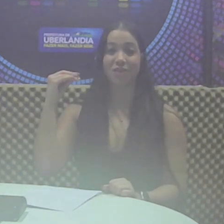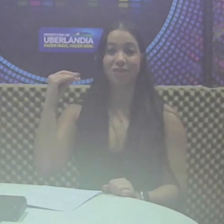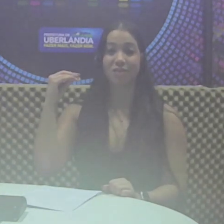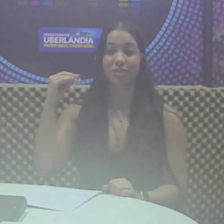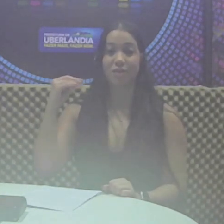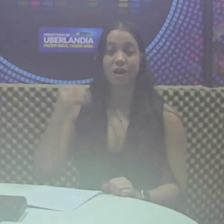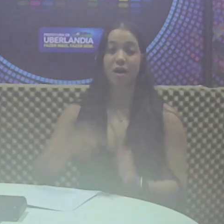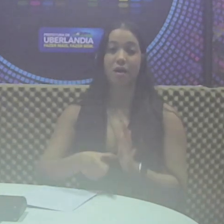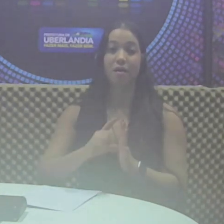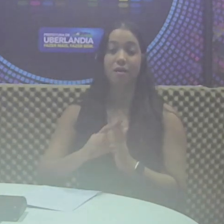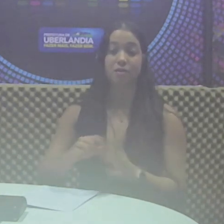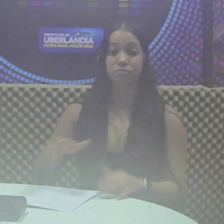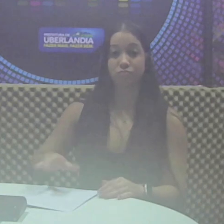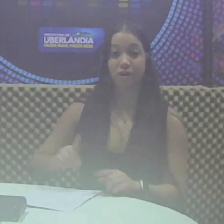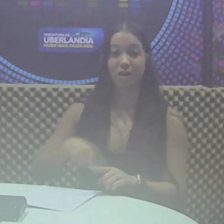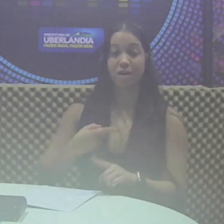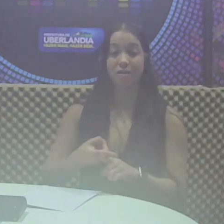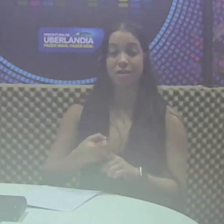pré-mirim a júnior.